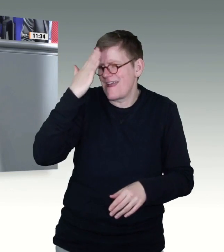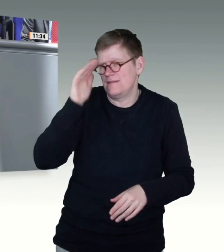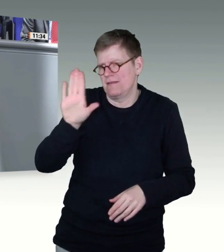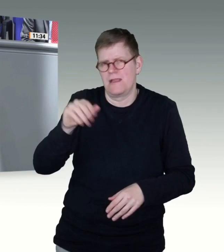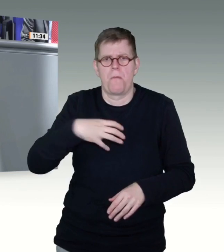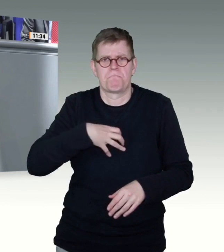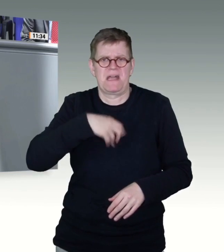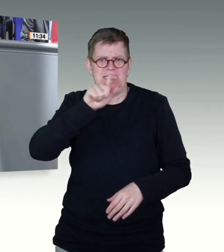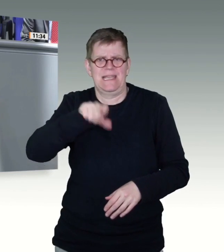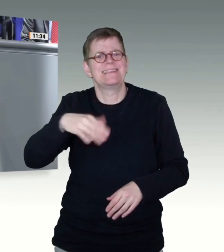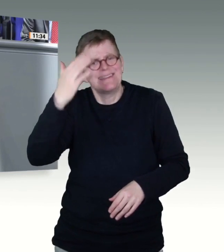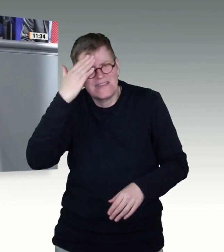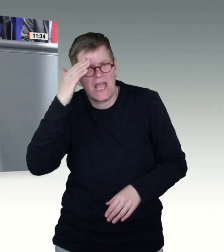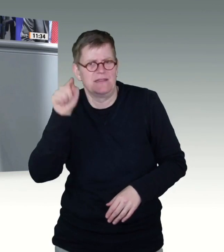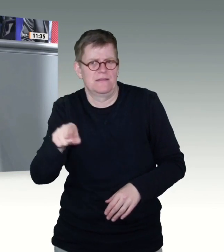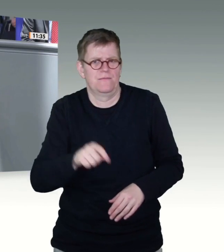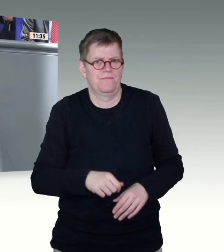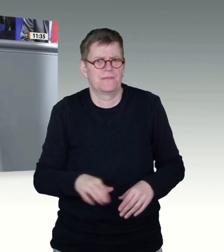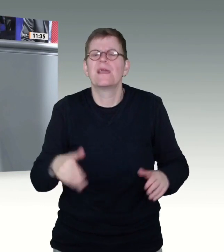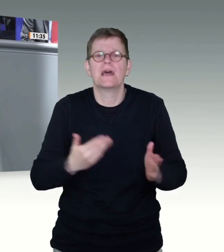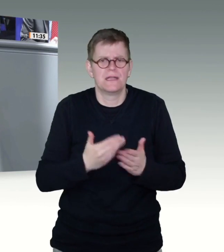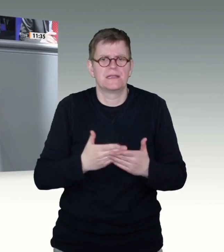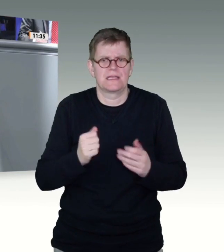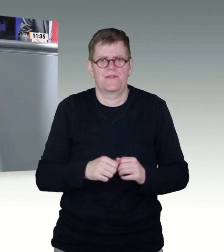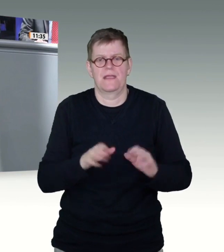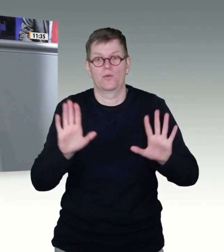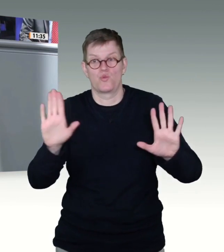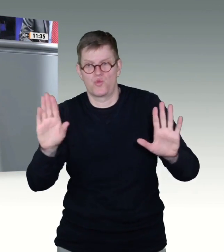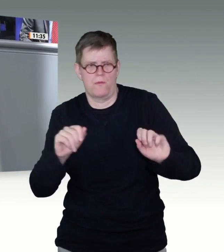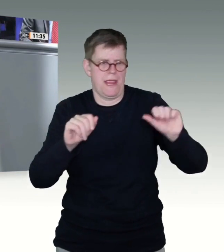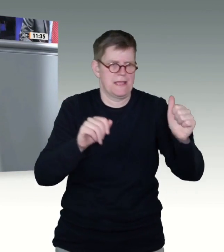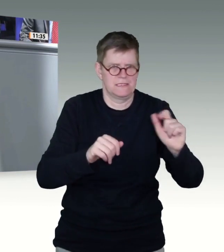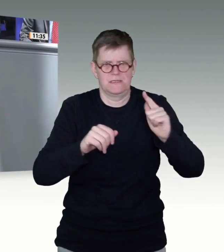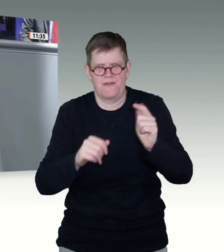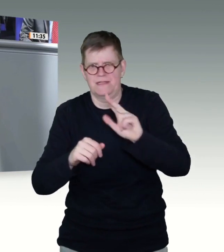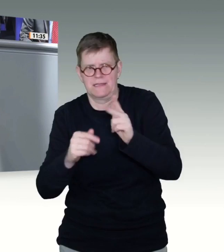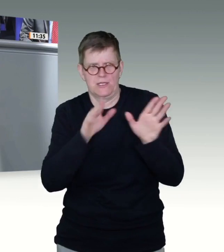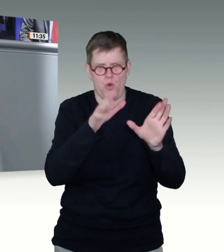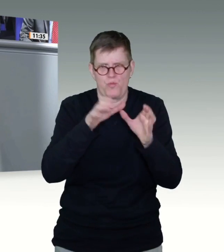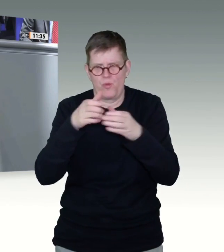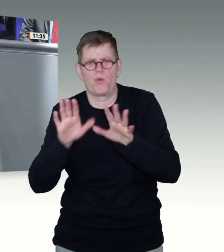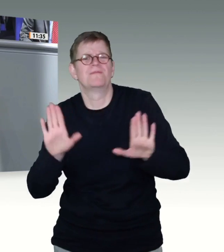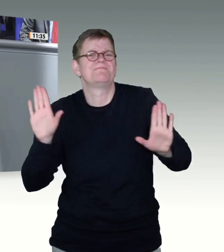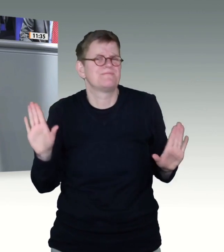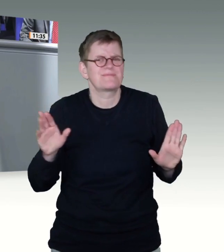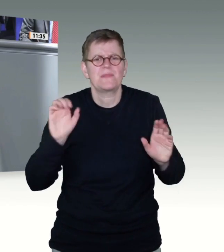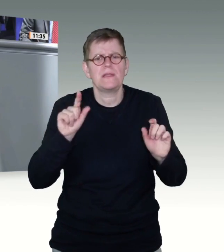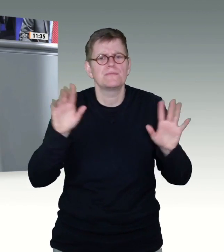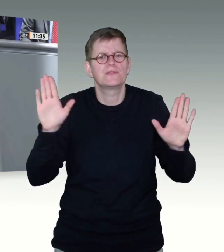Deshalb können wir die Priorisierung da etwas zurückfahren. Ich glaube, wir haben den richtigen Fahrplan, und ich bin mir